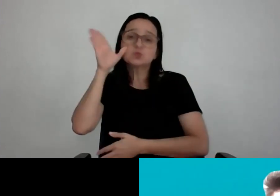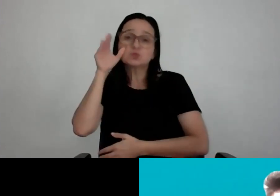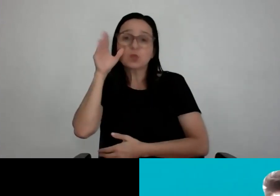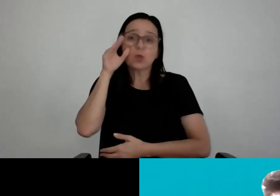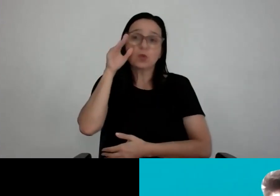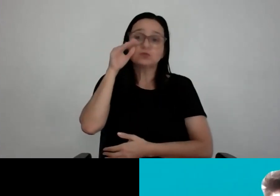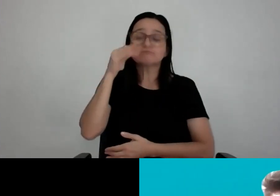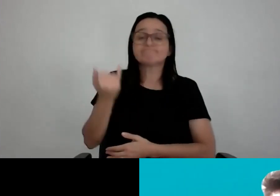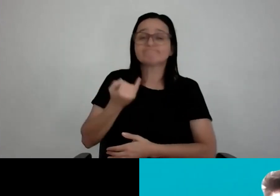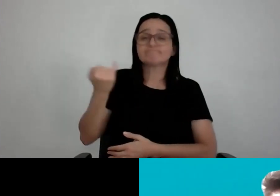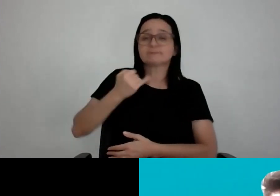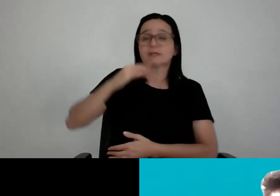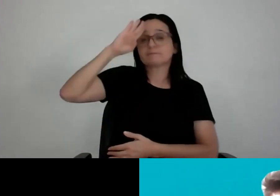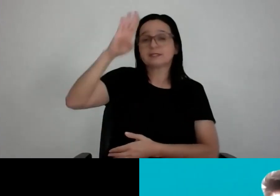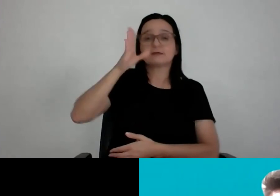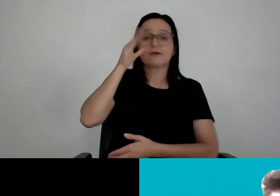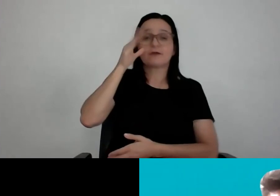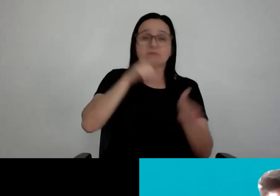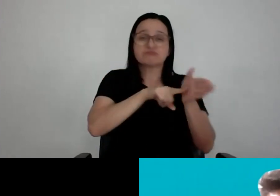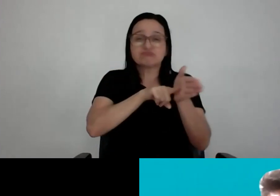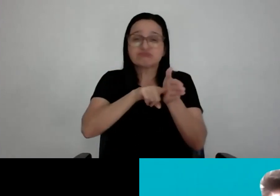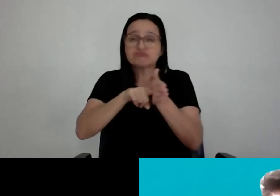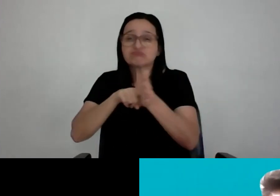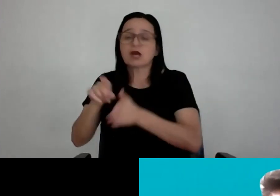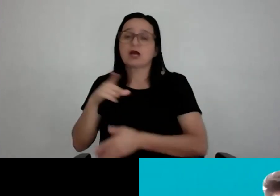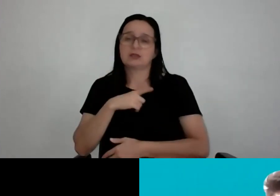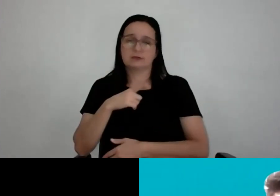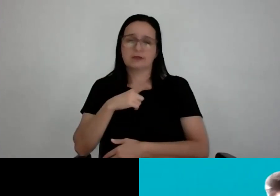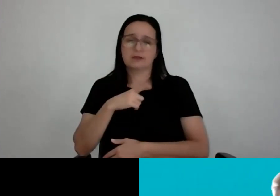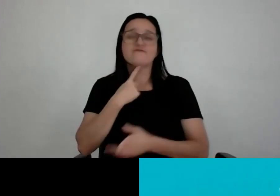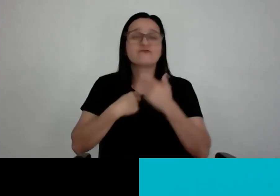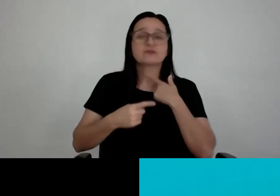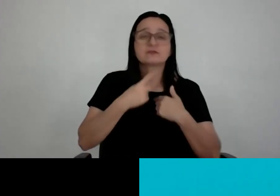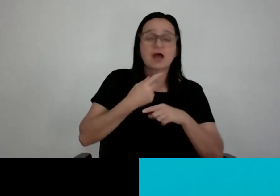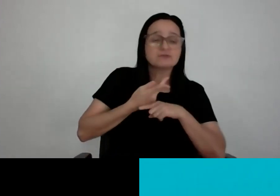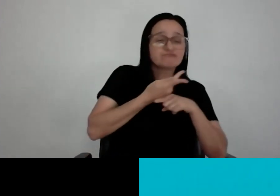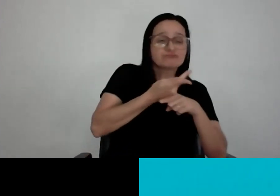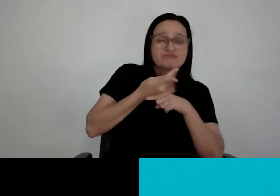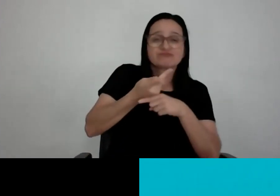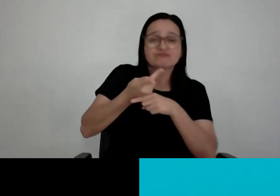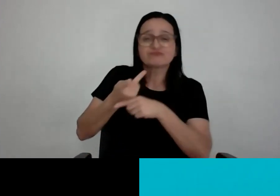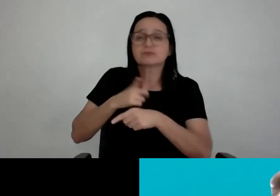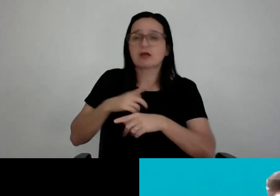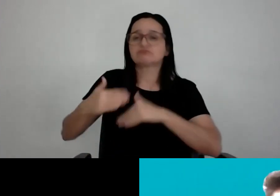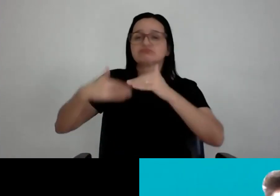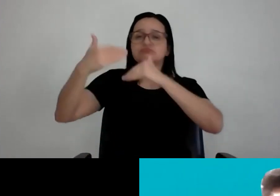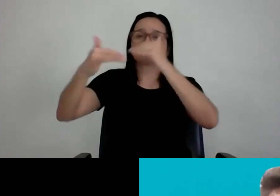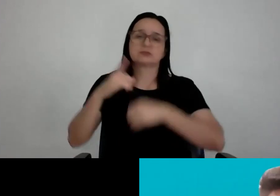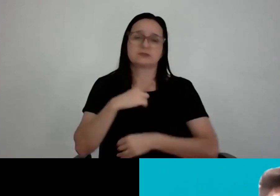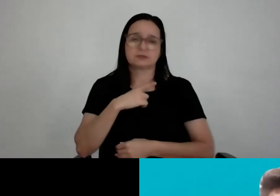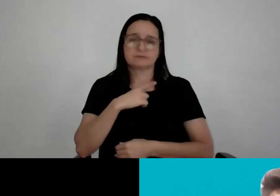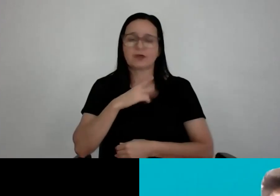você tem que ter muita curiosidade, tem que ter muita vontade para que você possa evoluir. Como eu falei, eu não acredito em talento, eu acredito em trabalho.